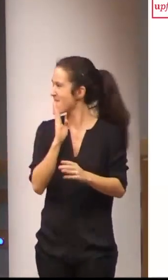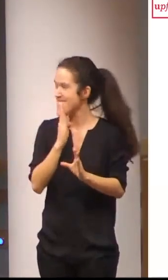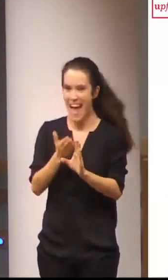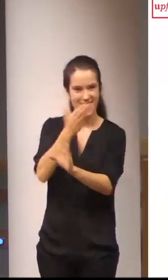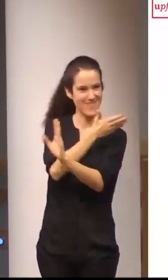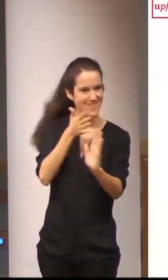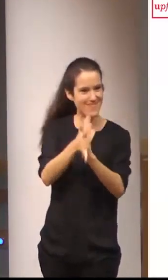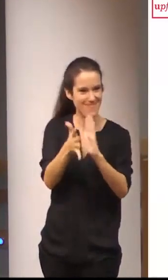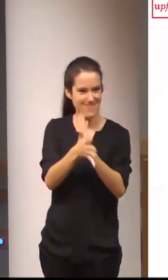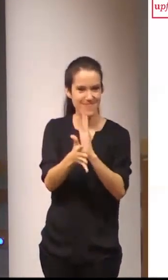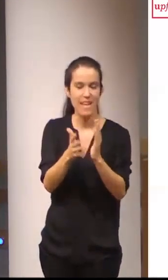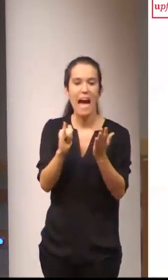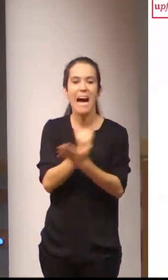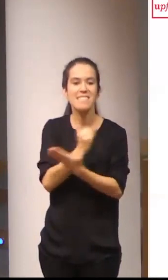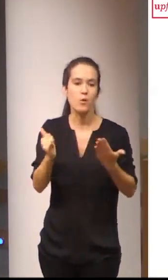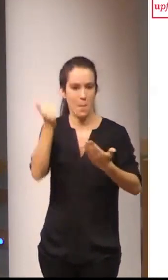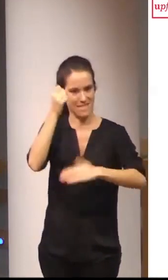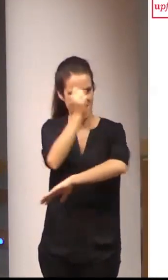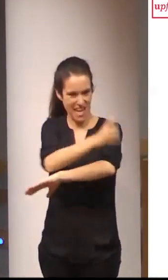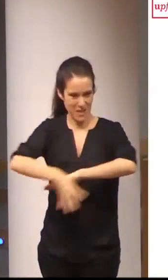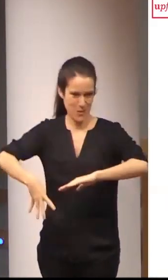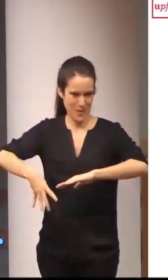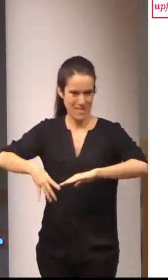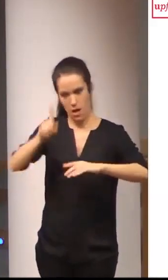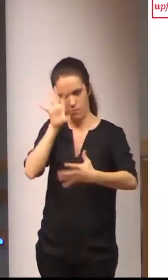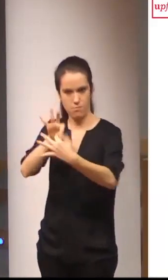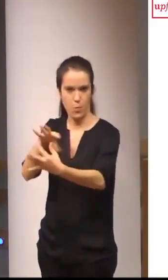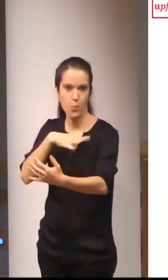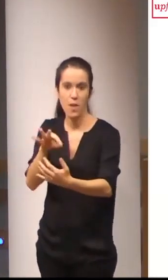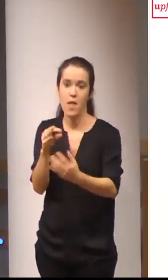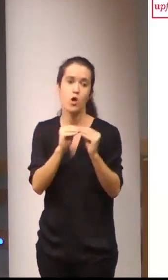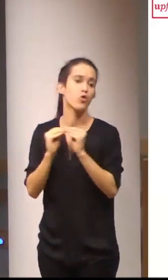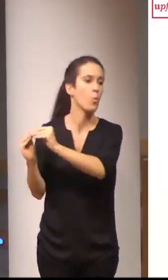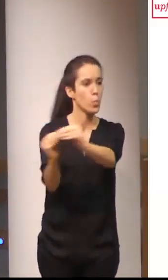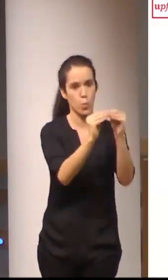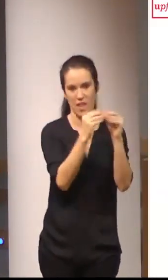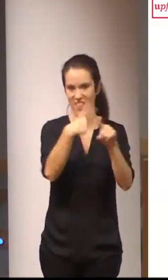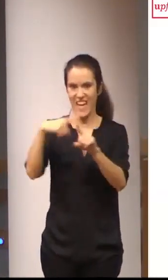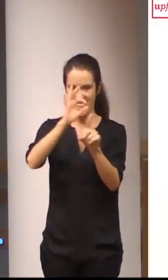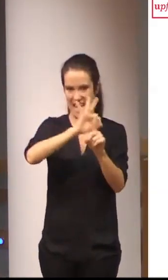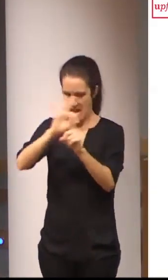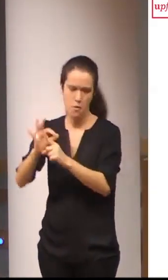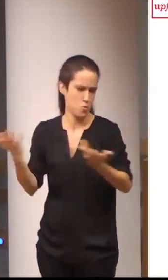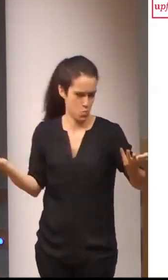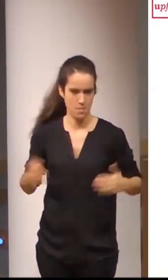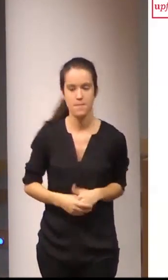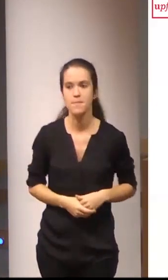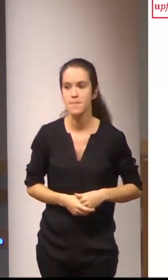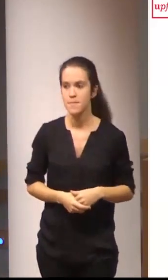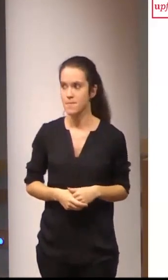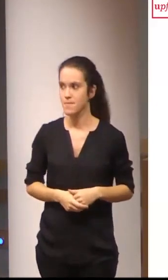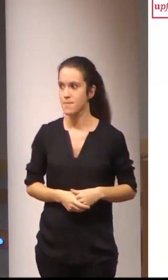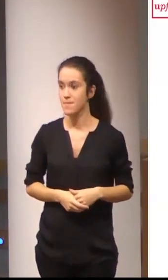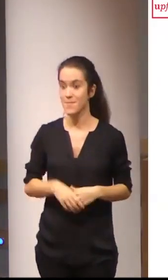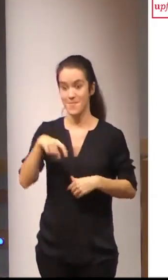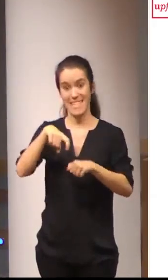comentabais antes de asignaturas transversales que son comunes a distintos grados también en este tipo